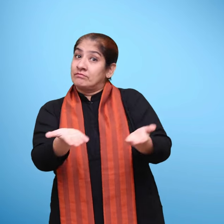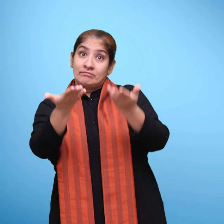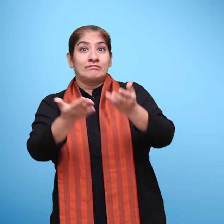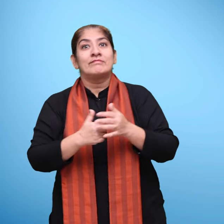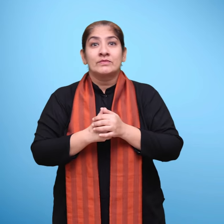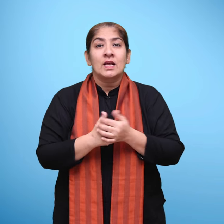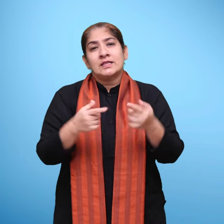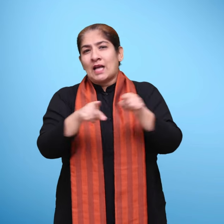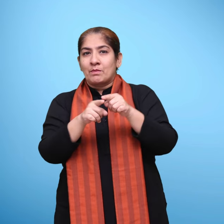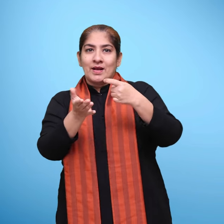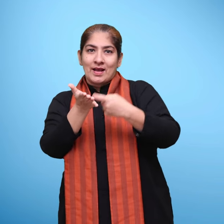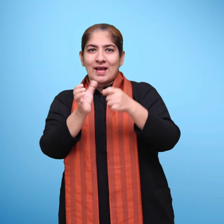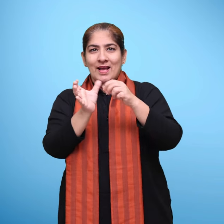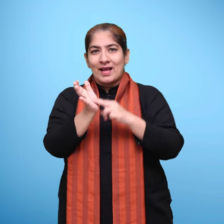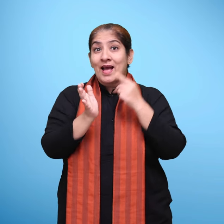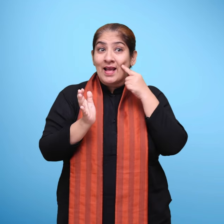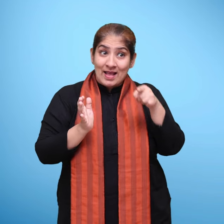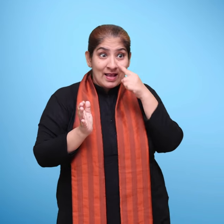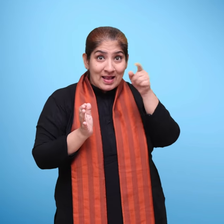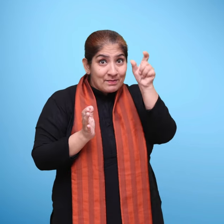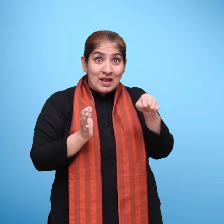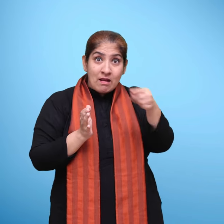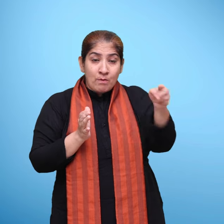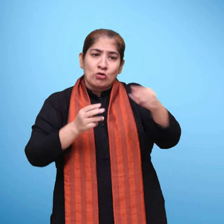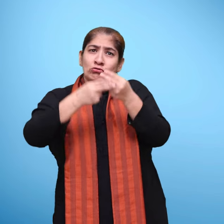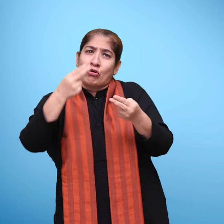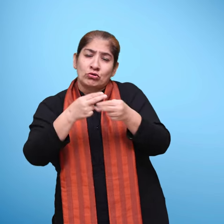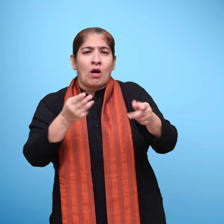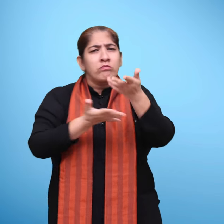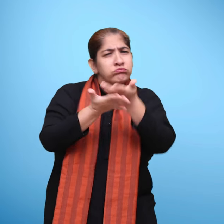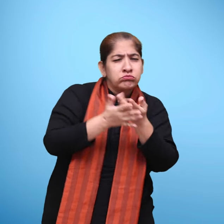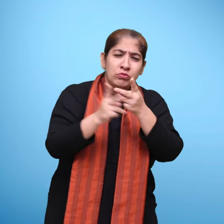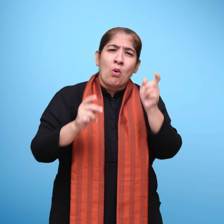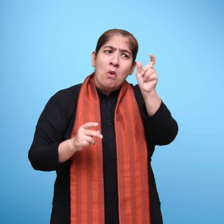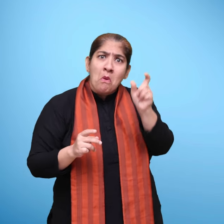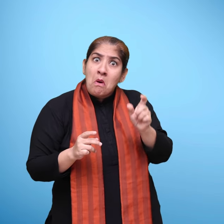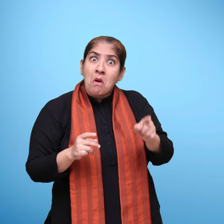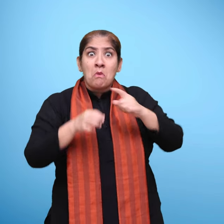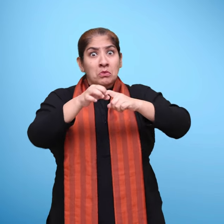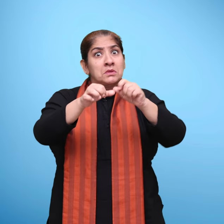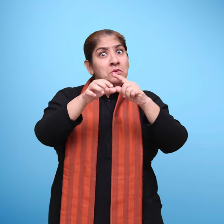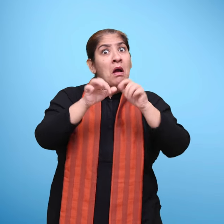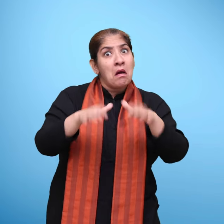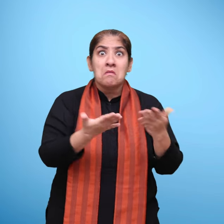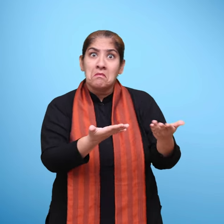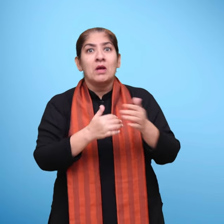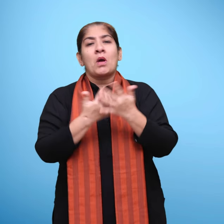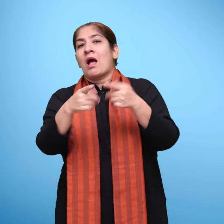के लिए कहा गया है। इसी प्रकार रानी भी कहानी में बाचीत के लिए ऐसे प्रश्ण शामिल किये गए हैं कि